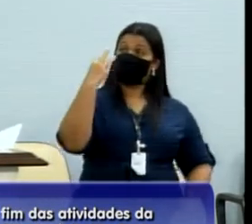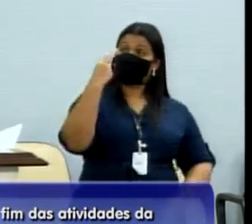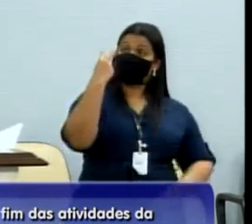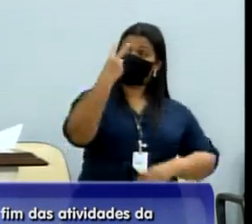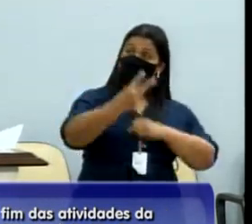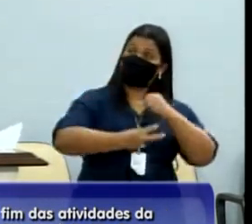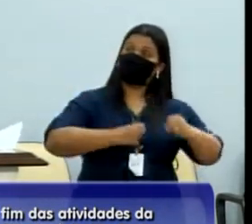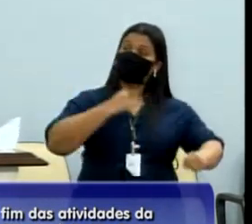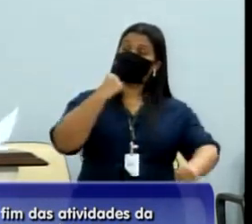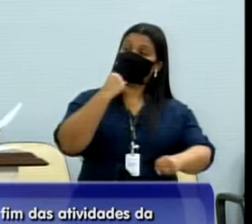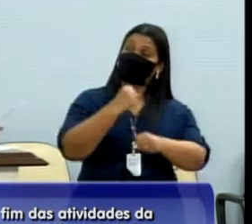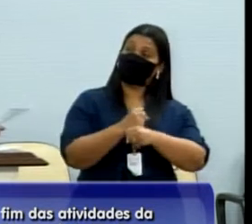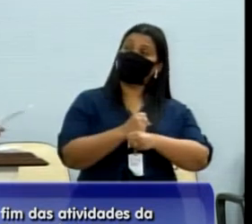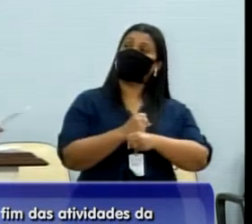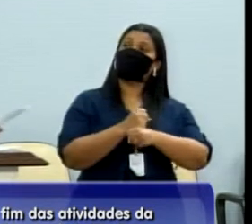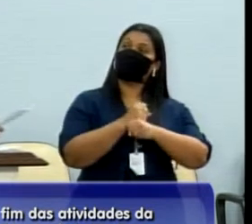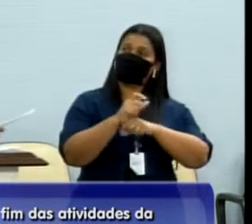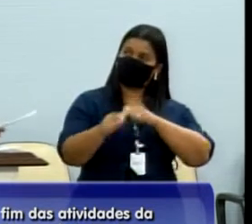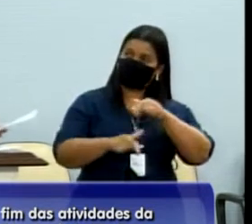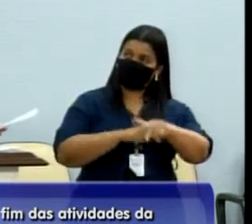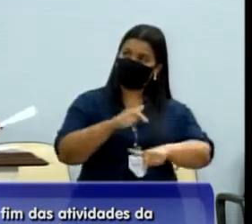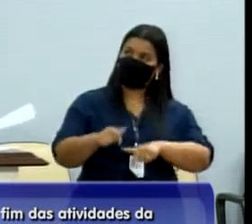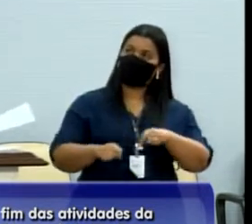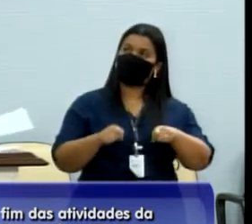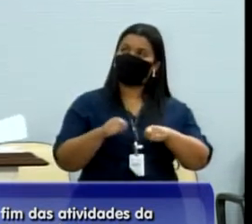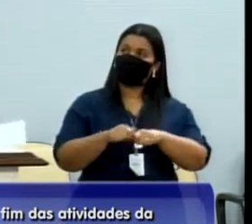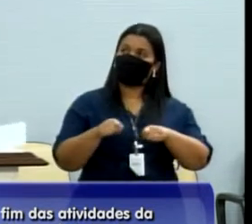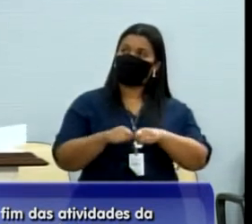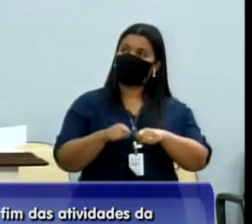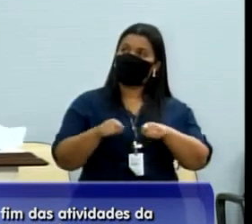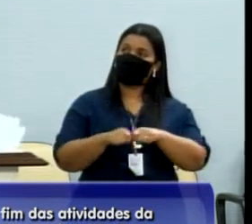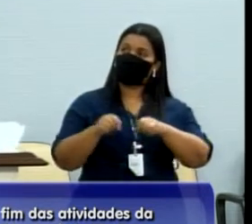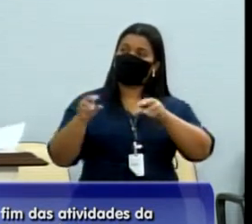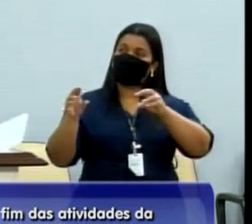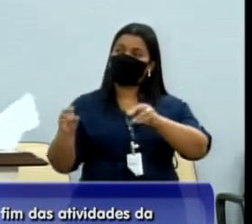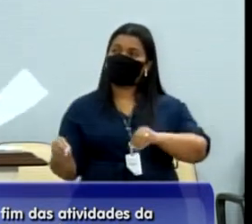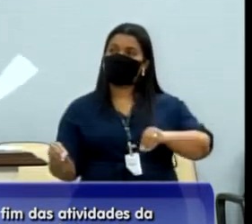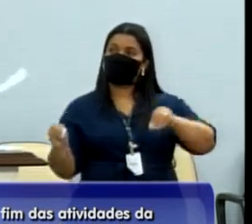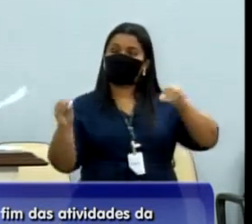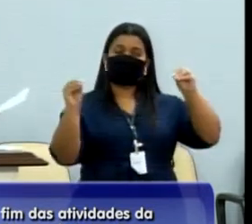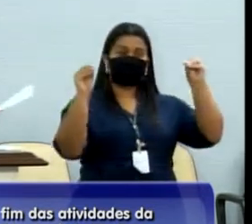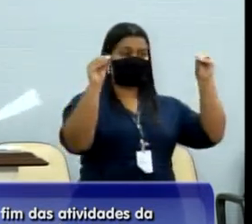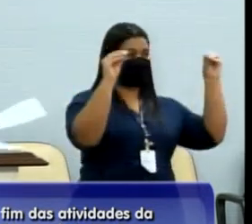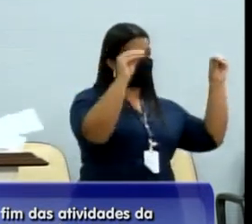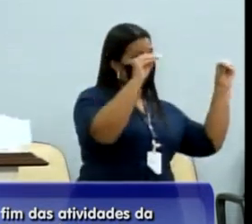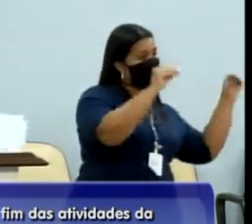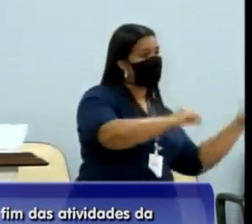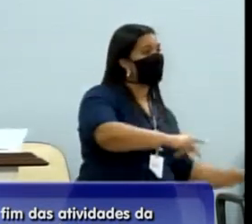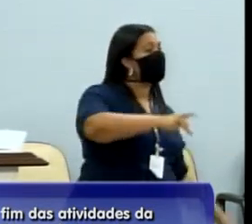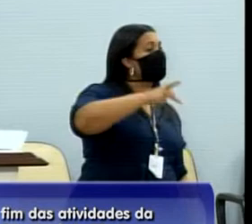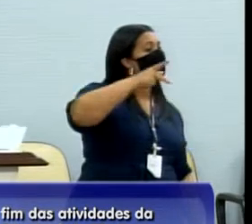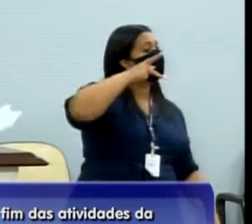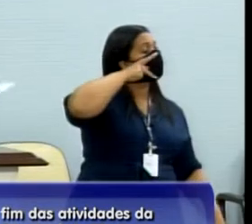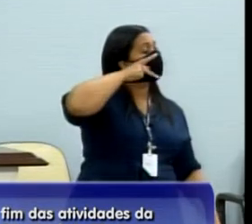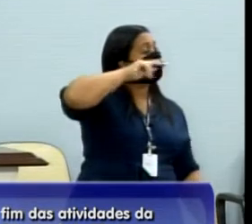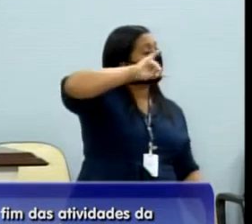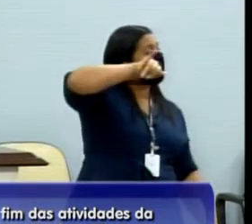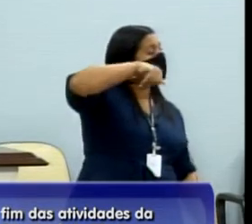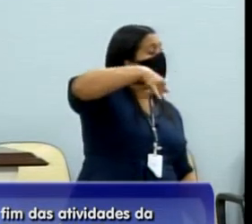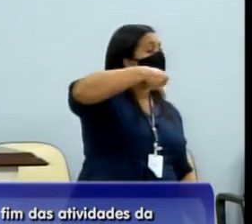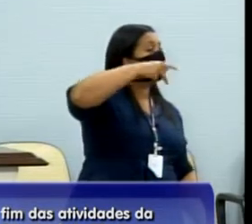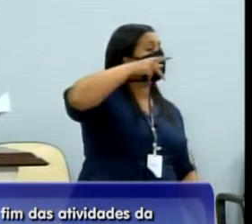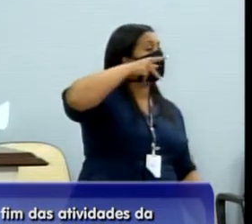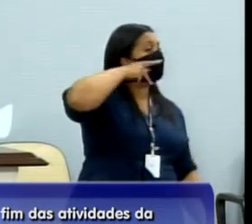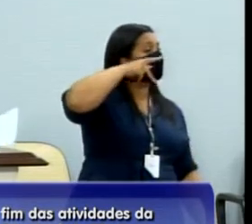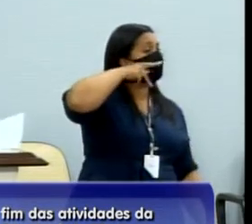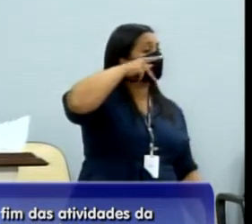relevantes serviços prestados aqui, está sendo transferido para João Pessoa, para a IBA. Então desejar ao Tenente Kleber e ao Subtenente Vinícius